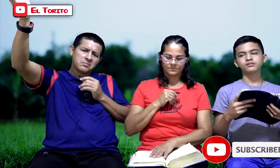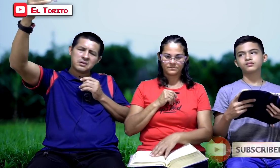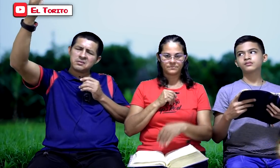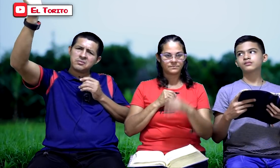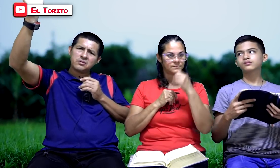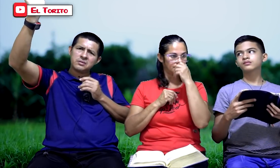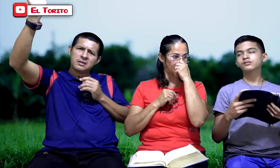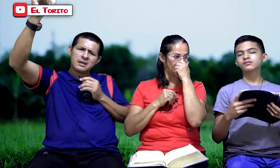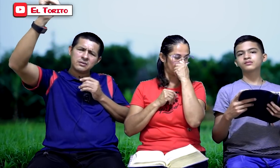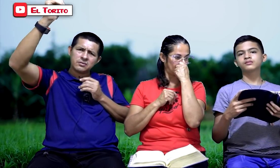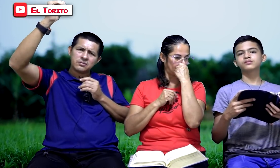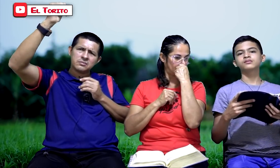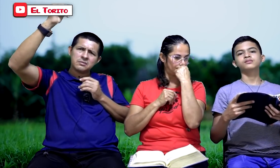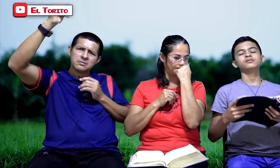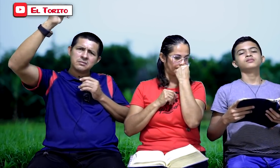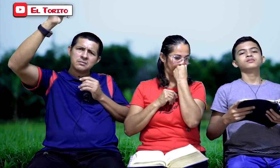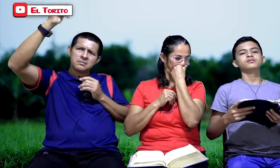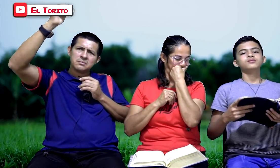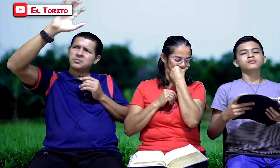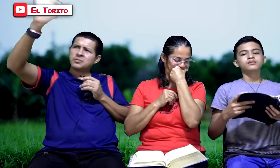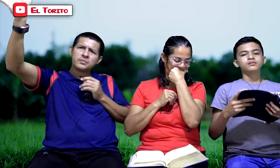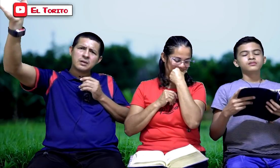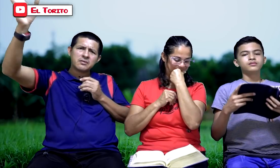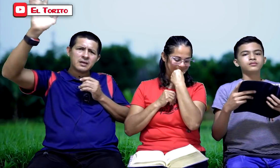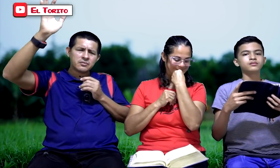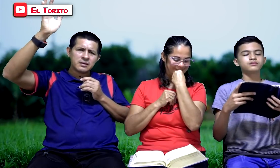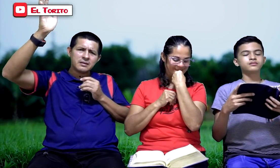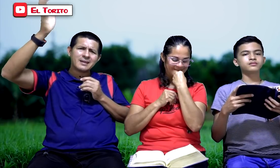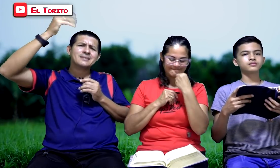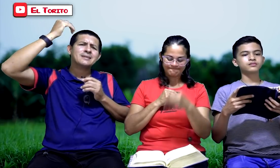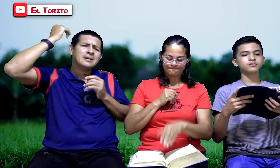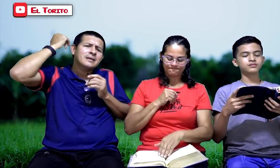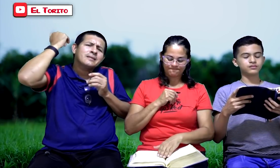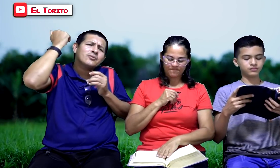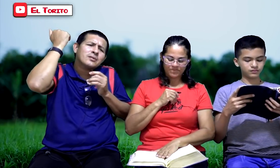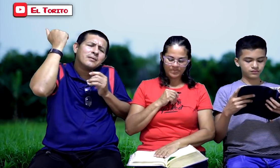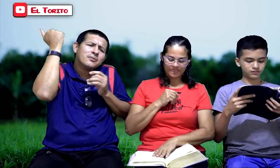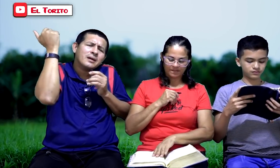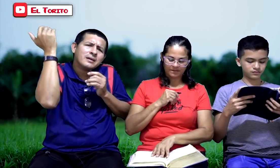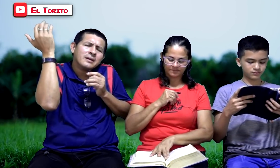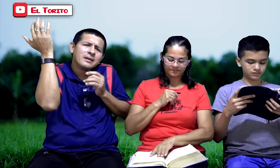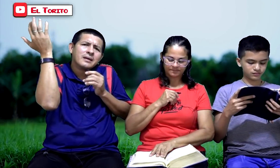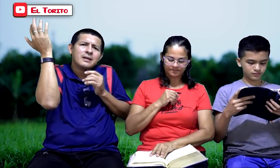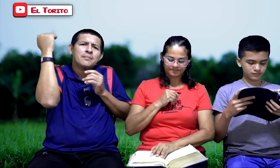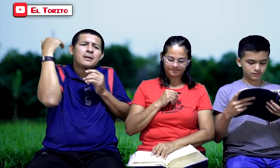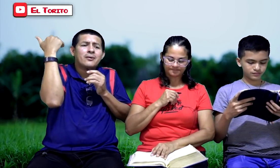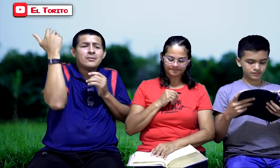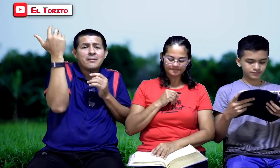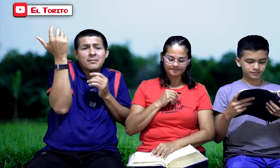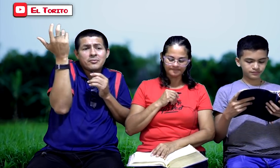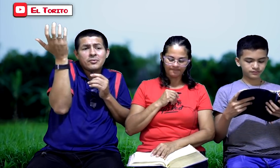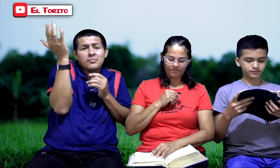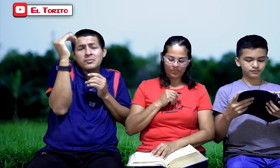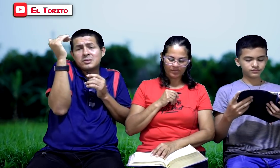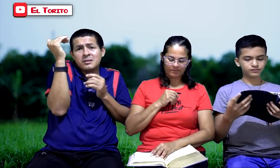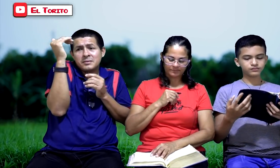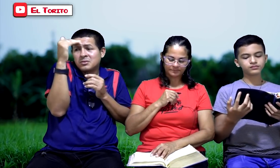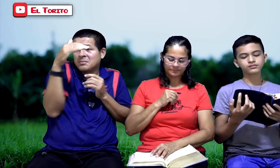Obispos, sacerdotes, laicos. Unos, por un lado, que ya no saben ni a qué ser. No sabemos ni a quién creerle. ¿Para dónde vamos? No, muchas divisiones.